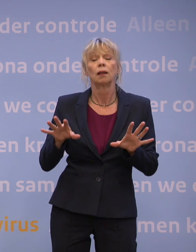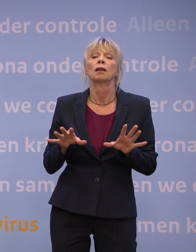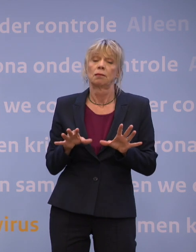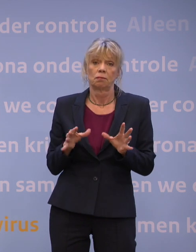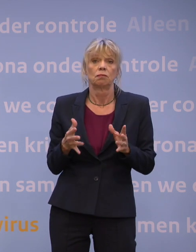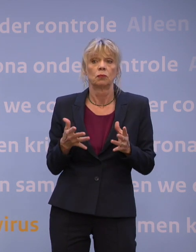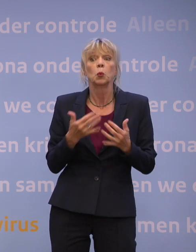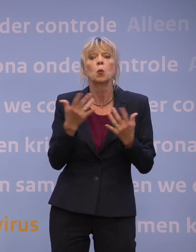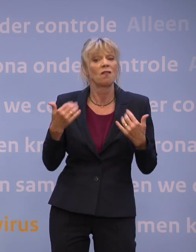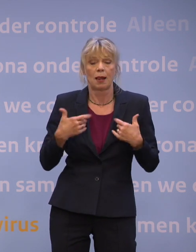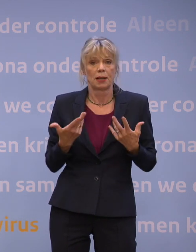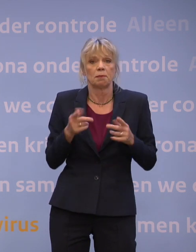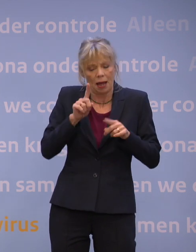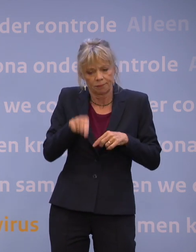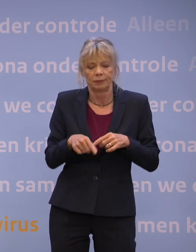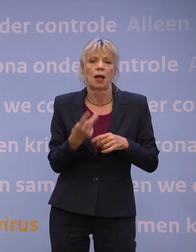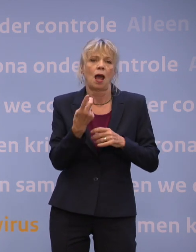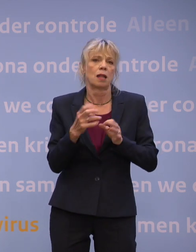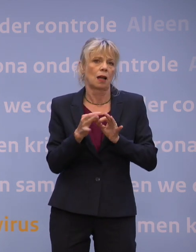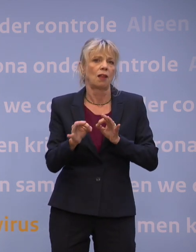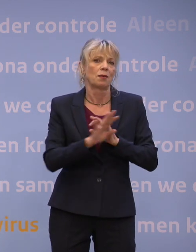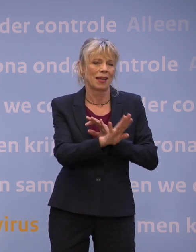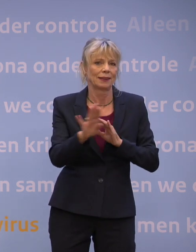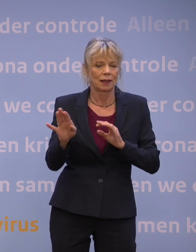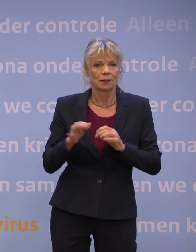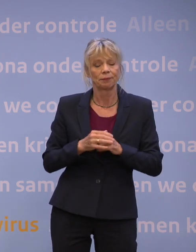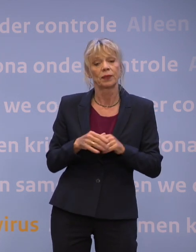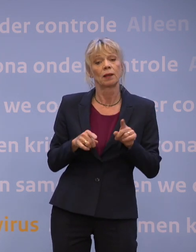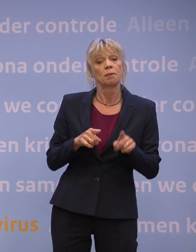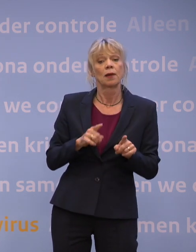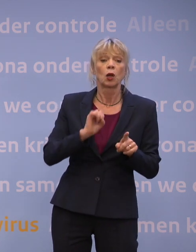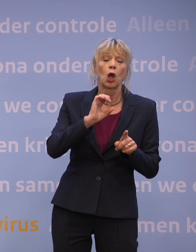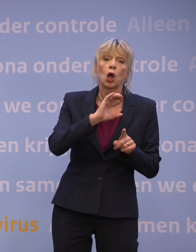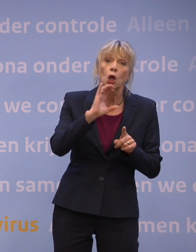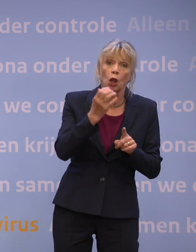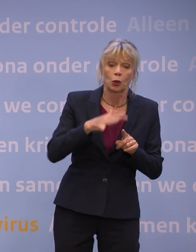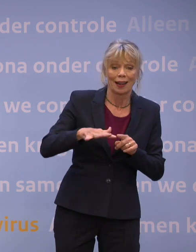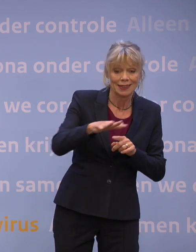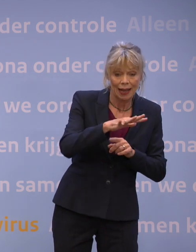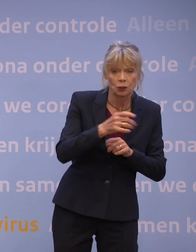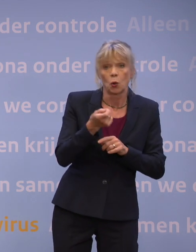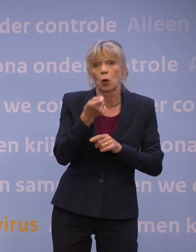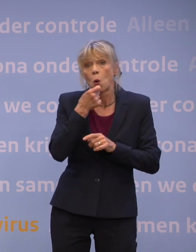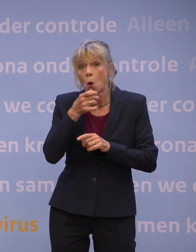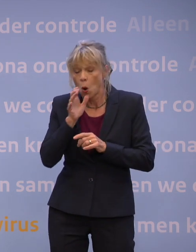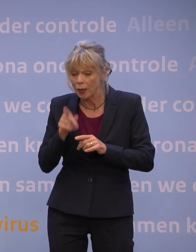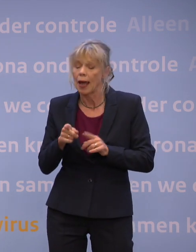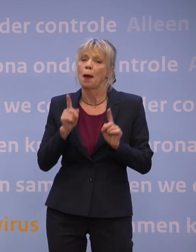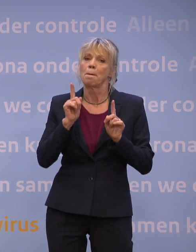Wel blijven in de horeca, de culturele sector en overal waar mensen zitten een checkgesprek,